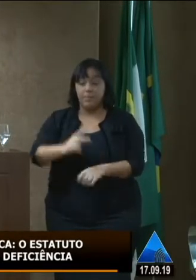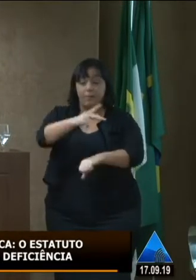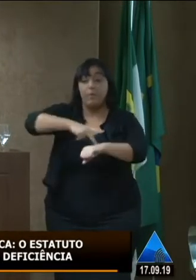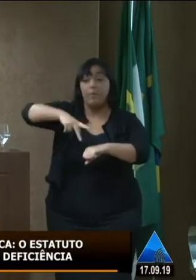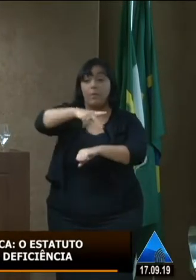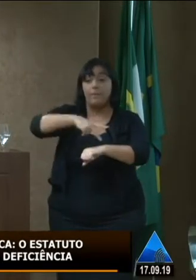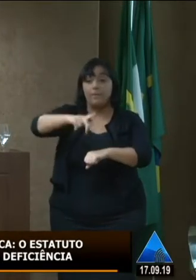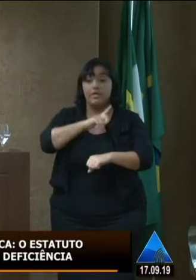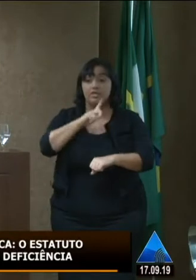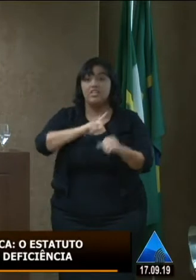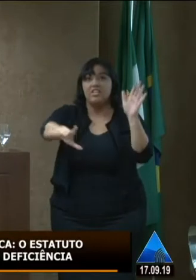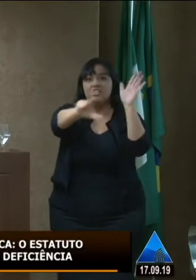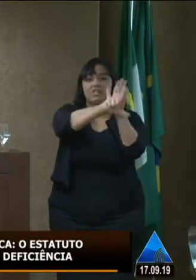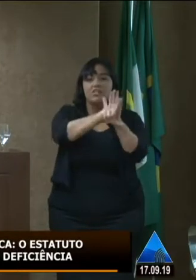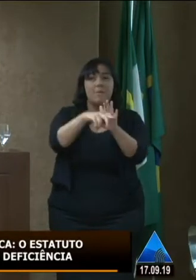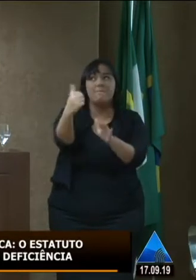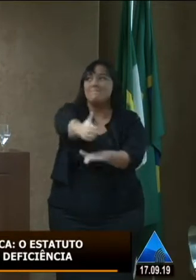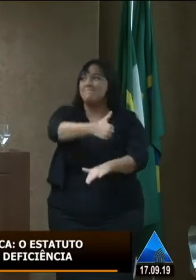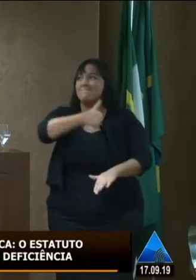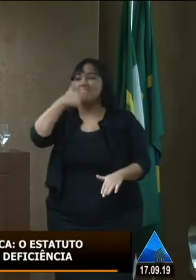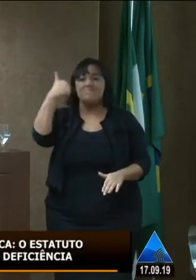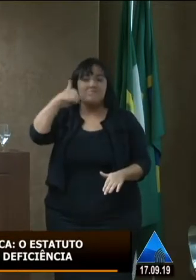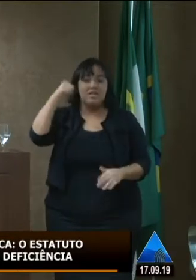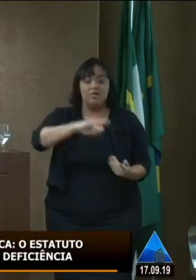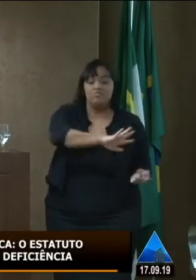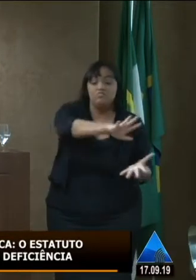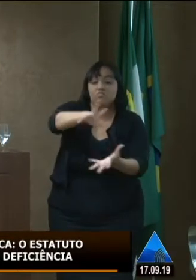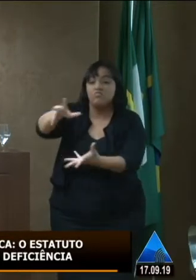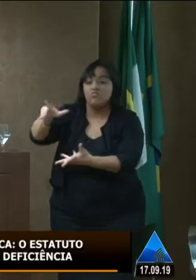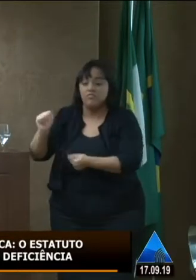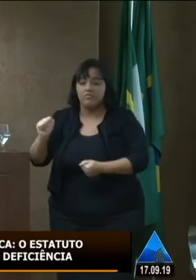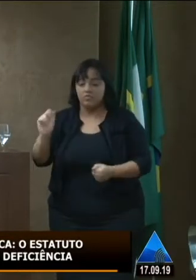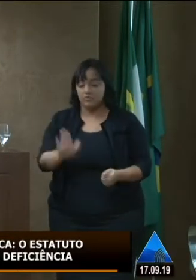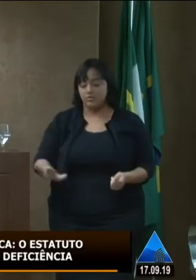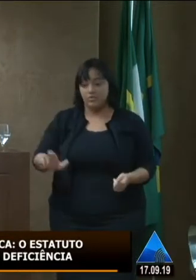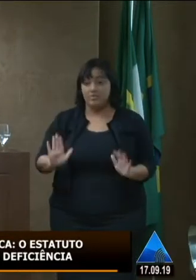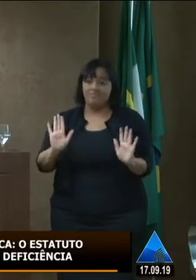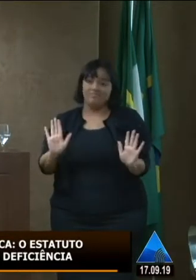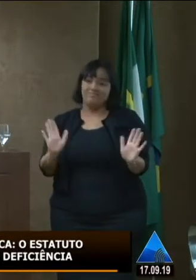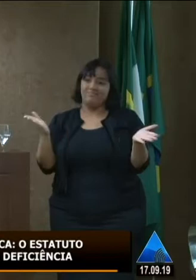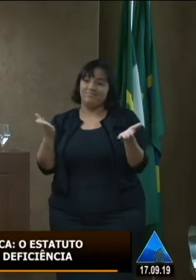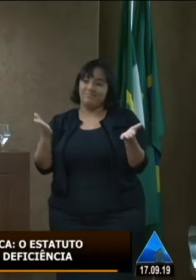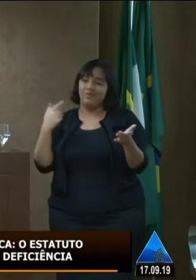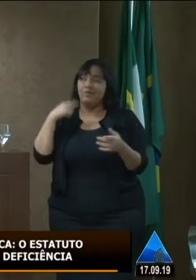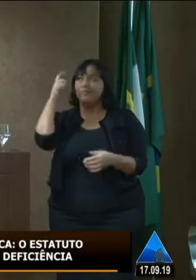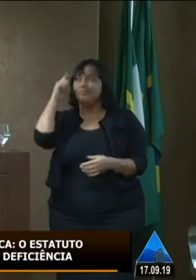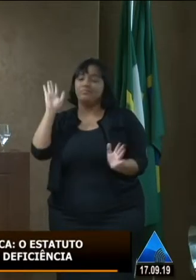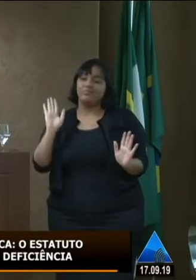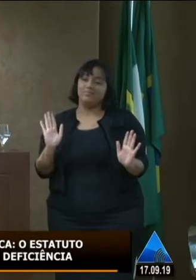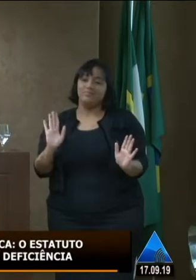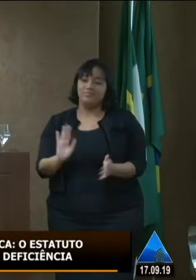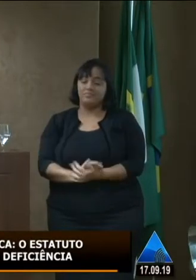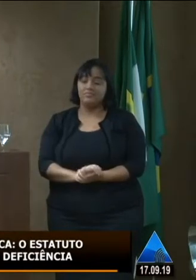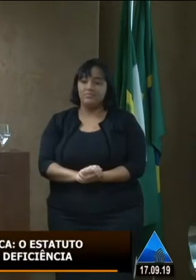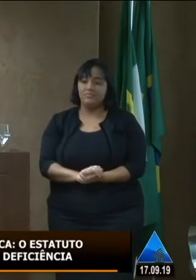que tem a legislação mais avançada em defesa do universo infantil juvenil mas agora eu faço uma reflexão com os senhores